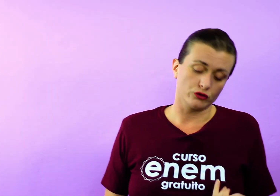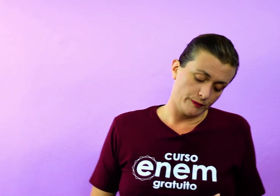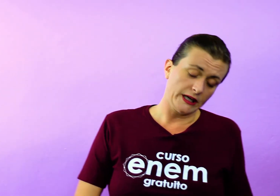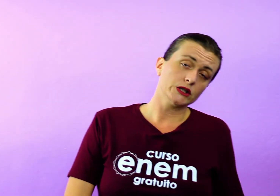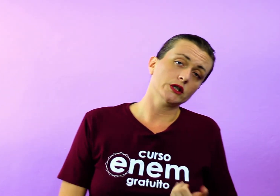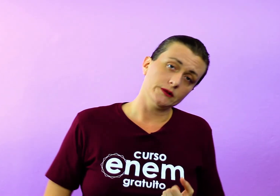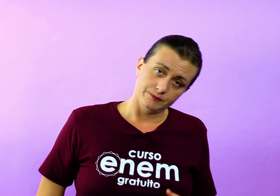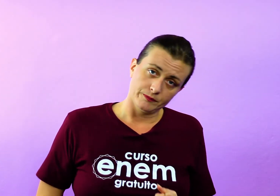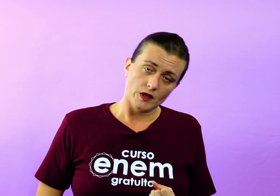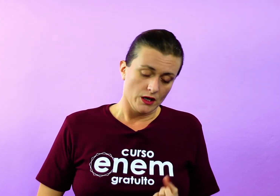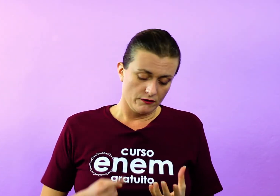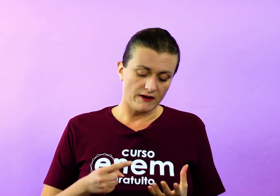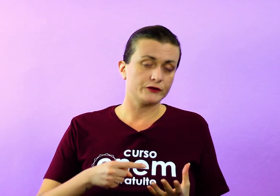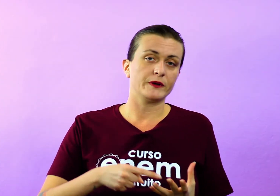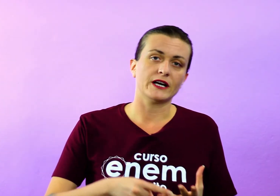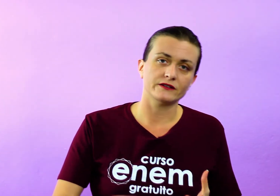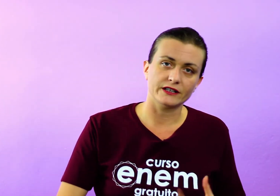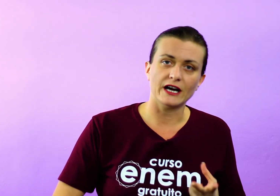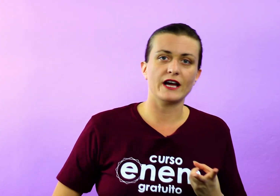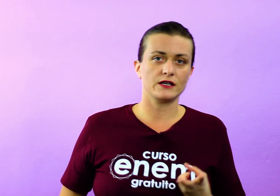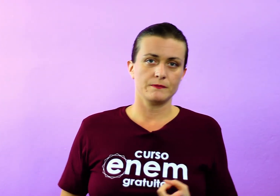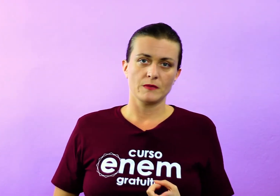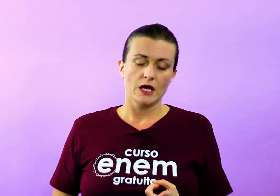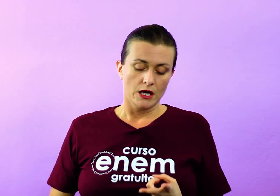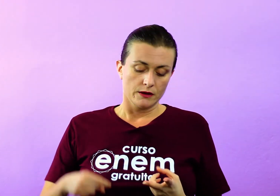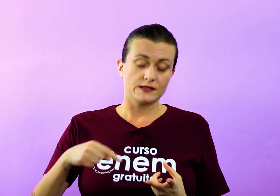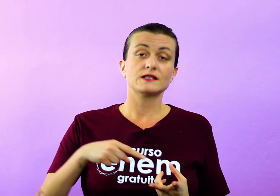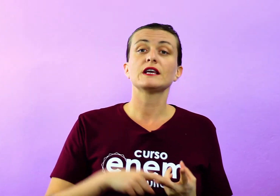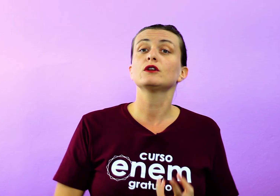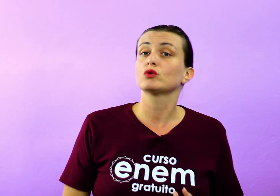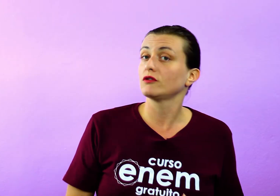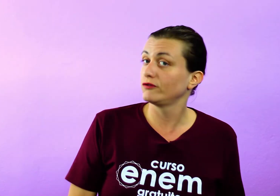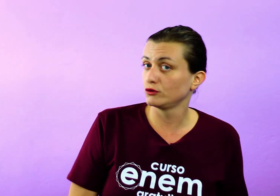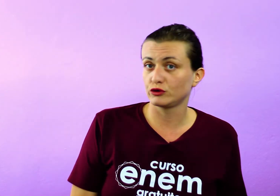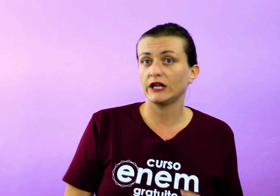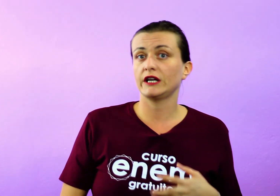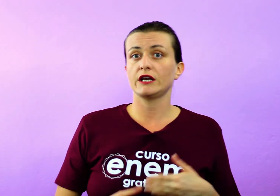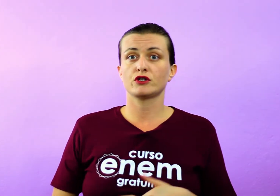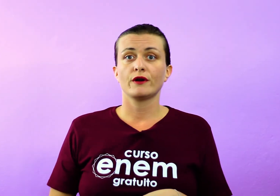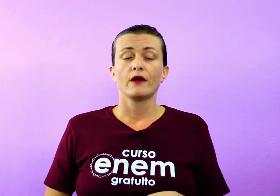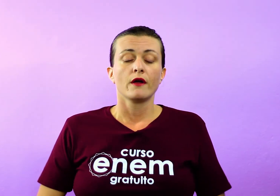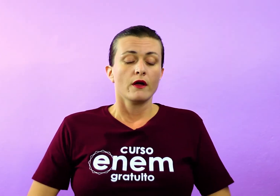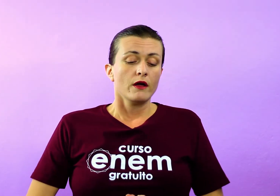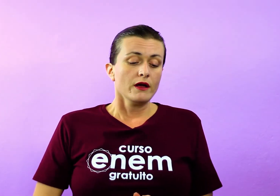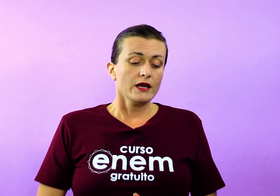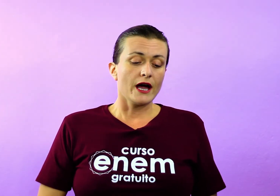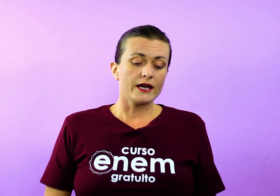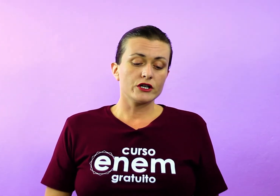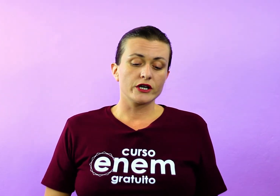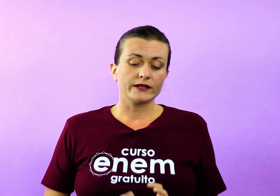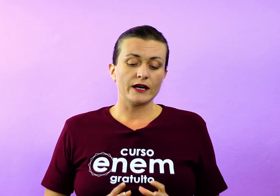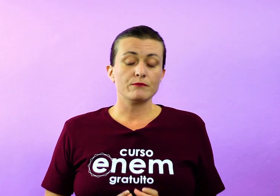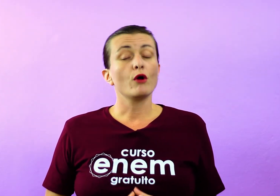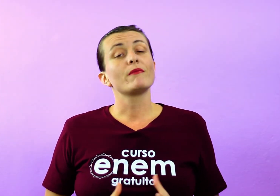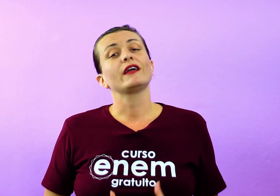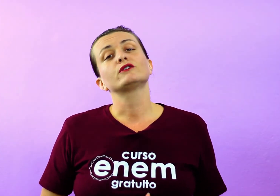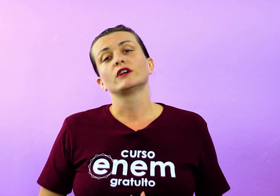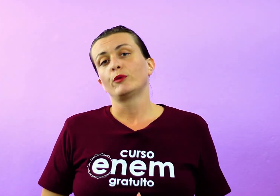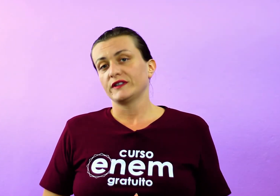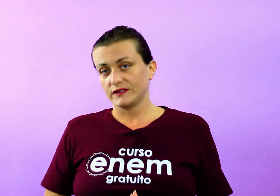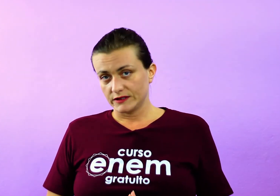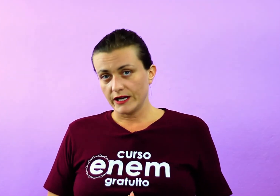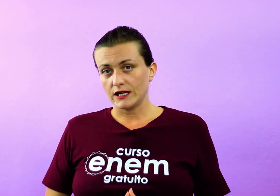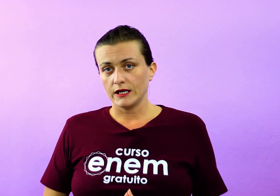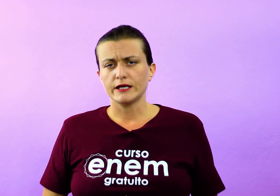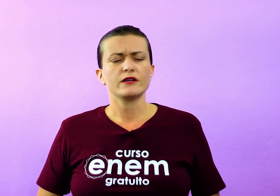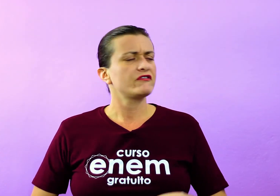Eu sou um pecador, faço pecado da carne, sinto que fujo da igreja. E aí ele chega a ter momentos